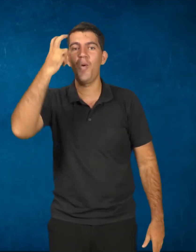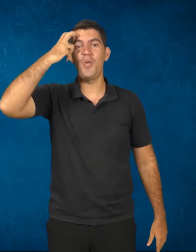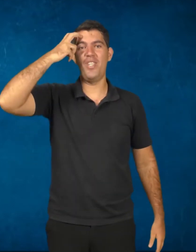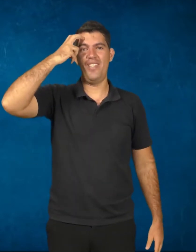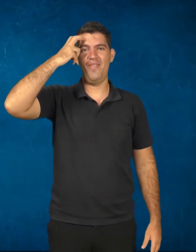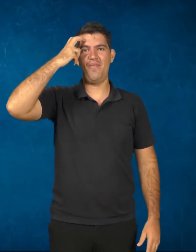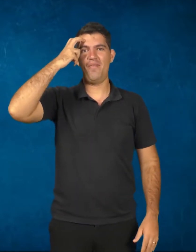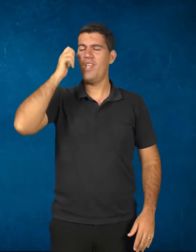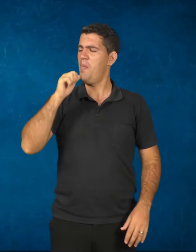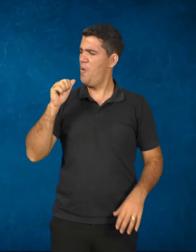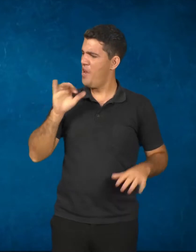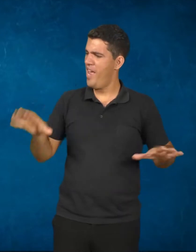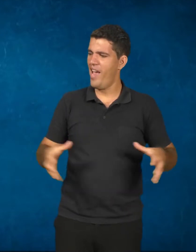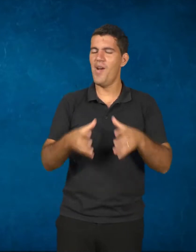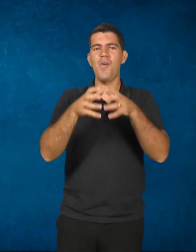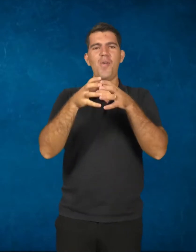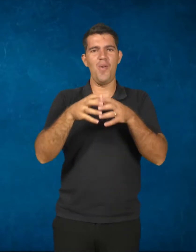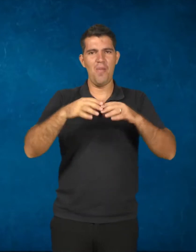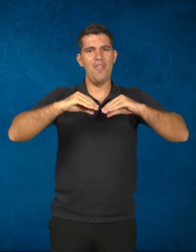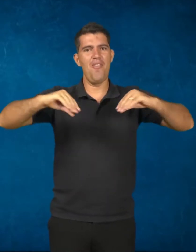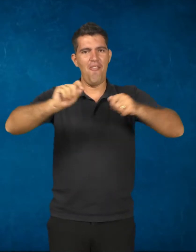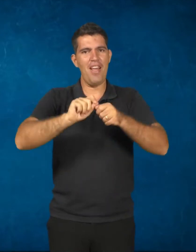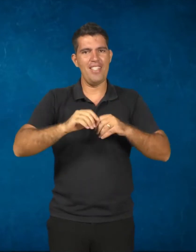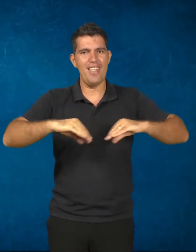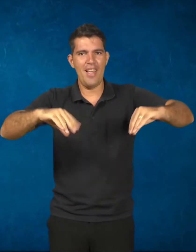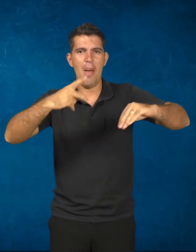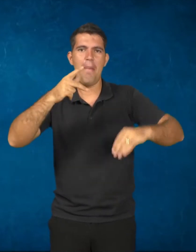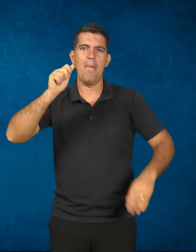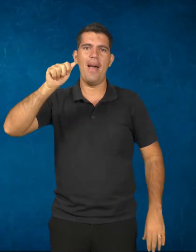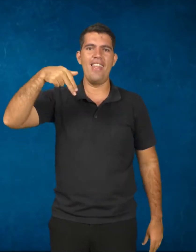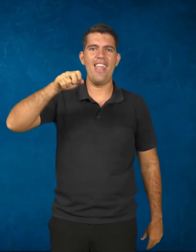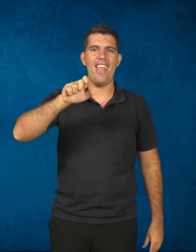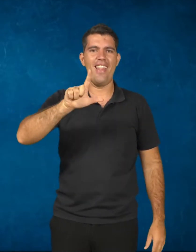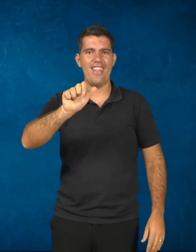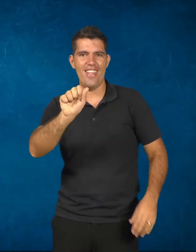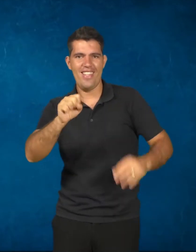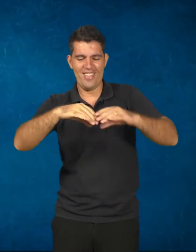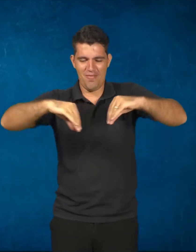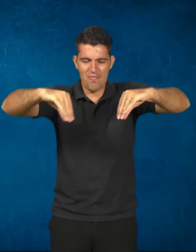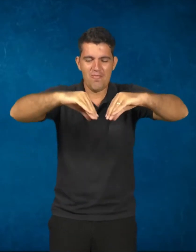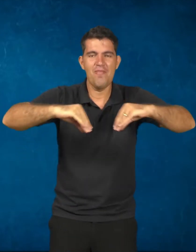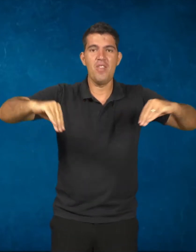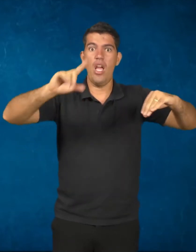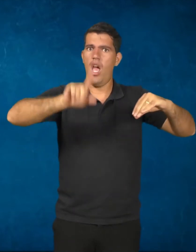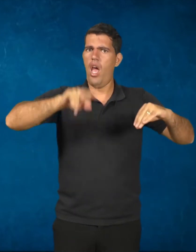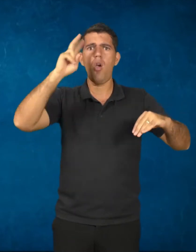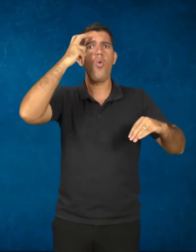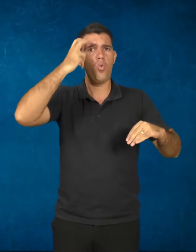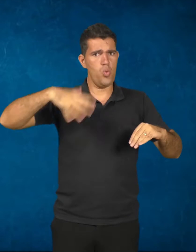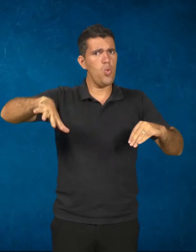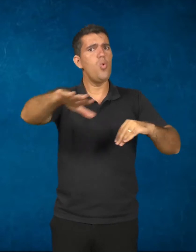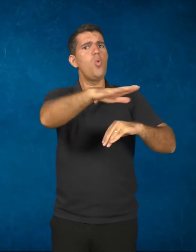As paneleiras e suas panelas têm uma força cultural bastante expressiva aqui na nossa comunidade.